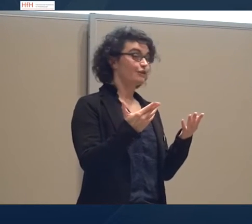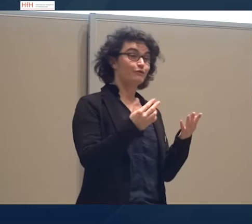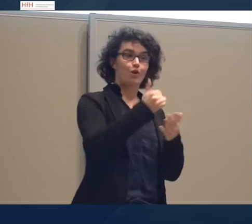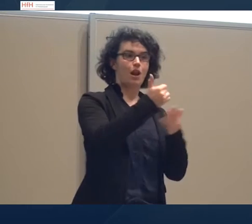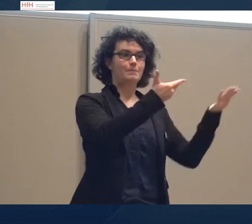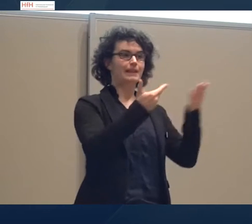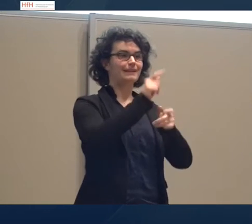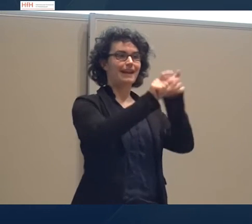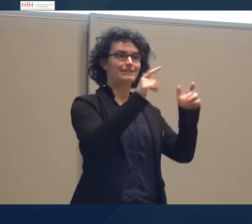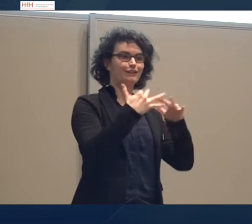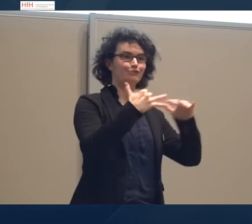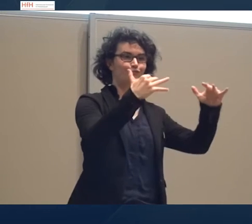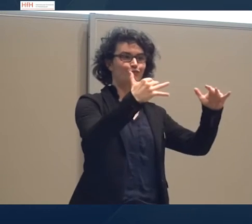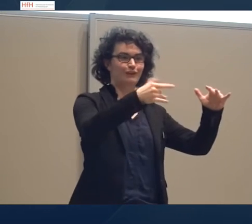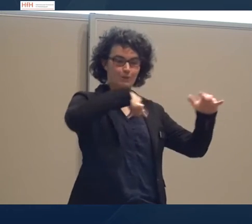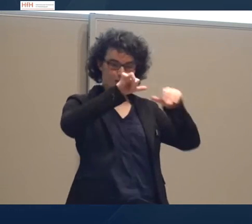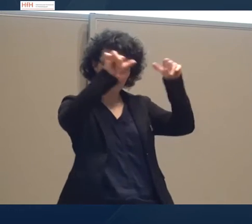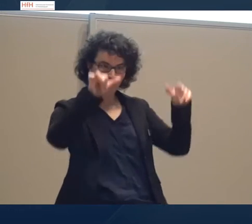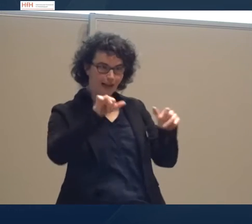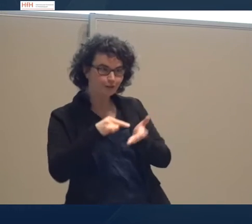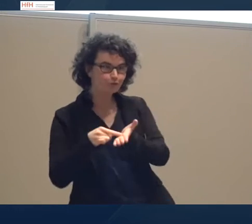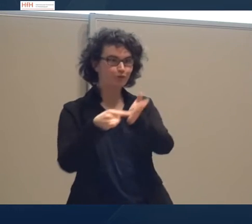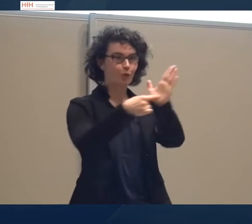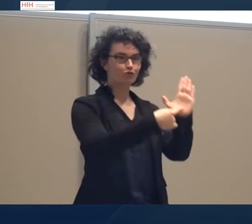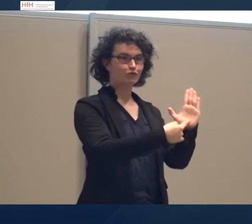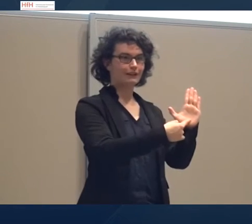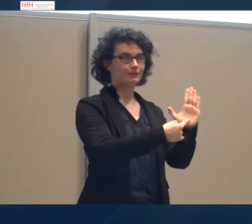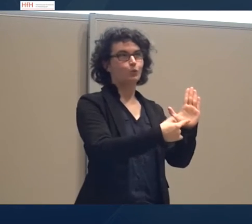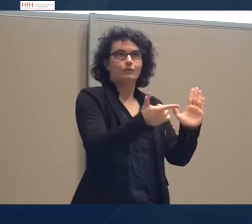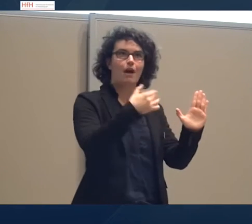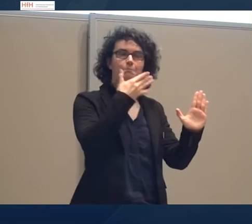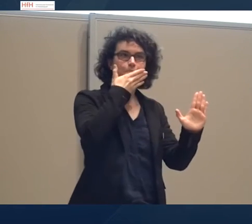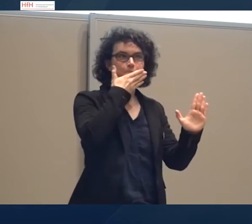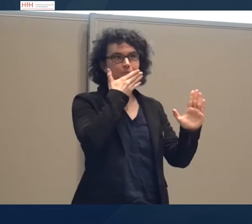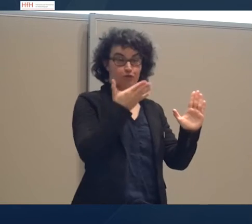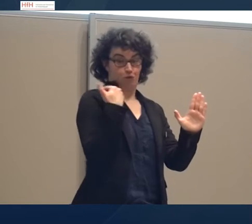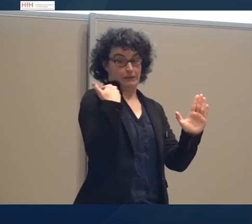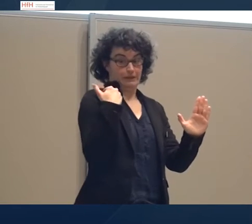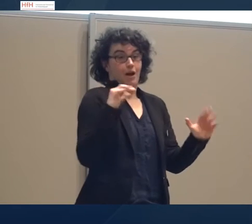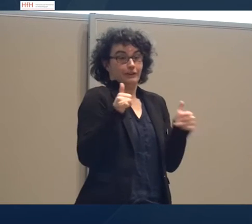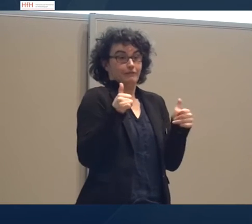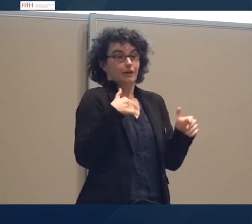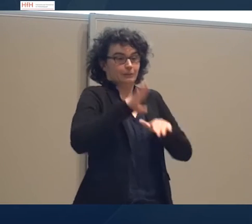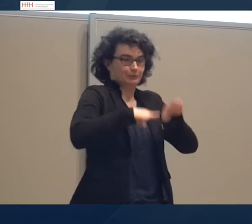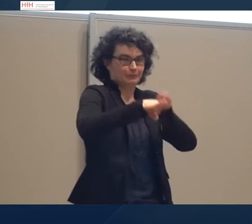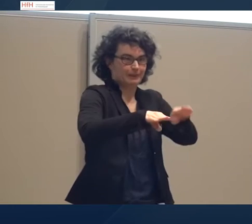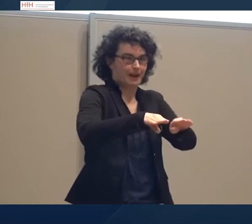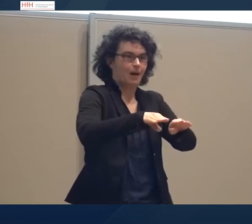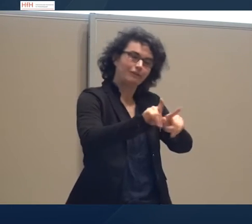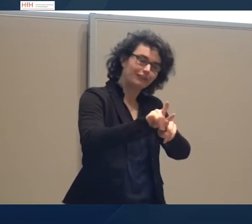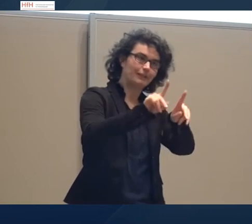einmal unser Projekt vorzustellen. Wir haben schon eine Weile angefangen, aber praktisch als Kick-Off dann nochmal zu